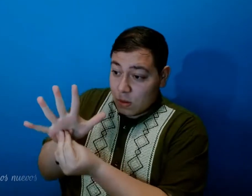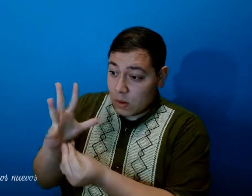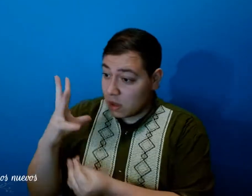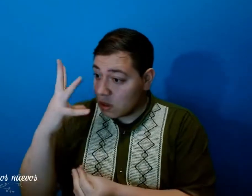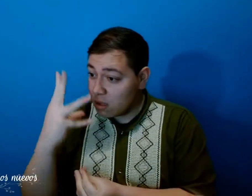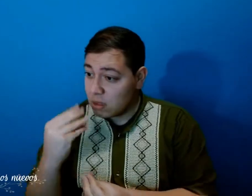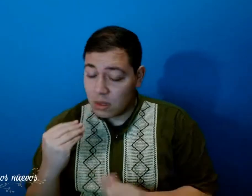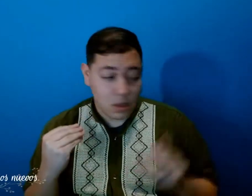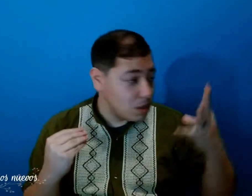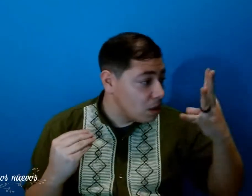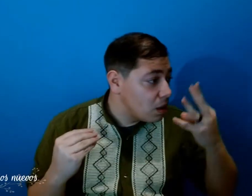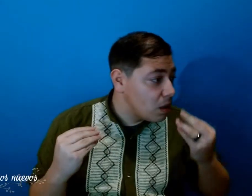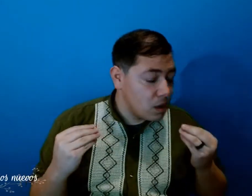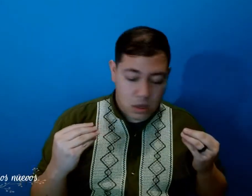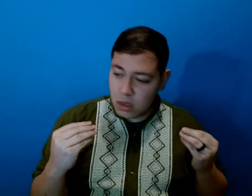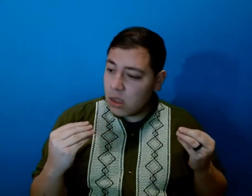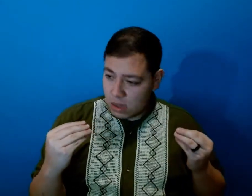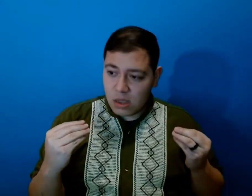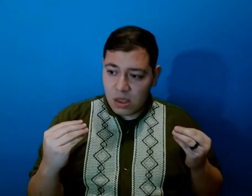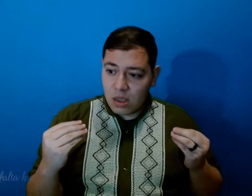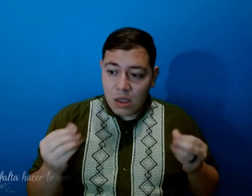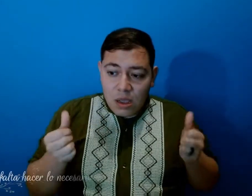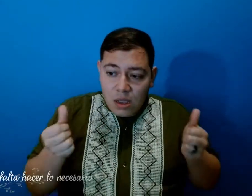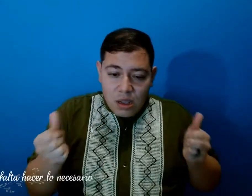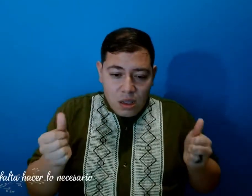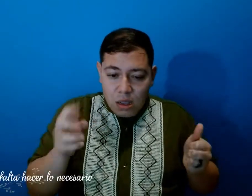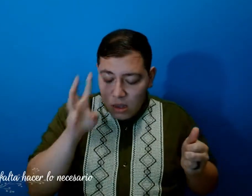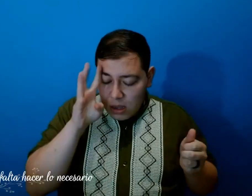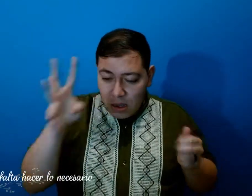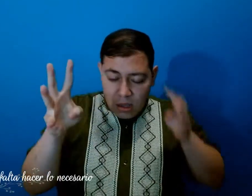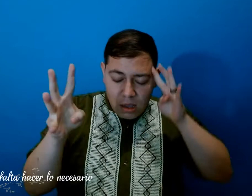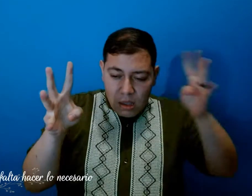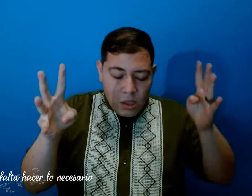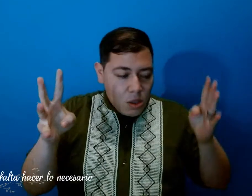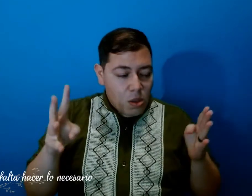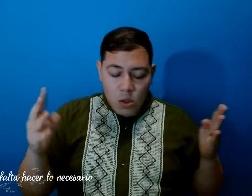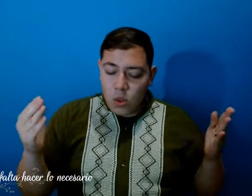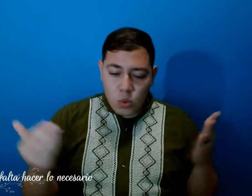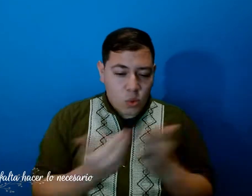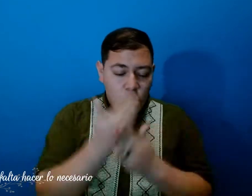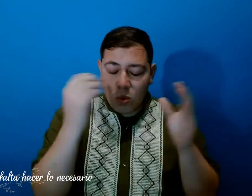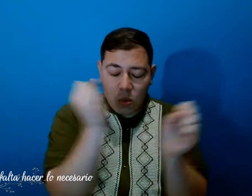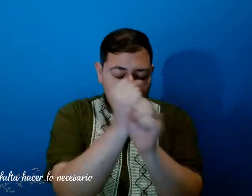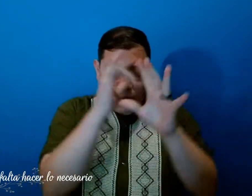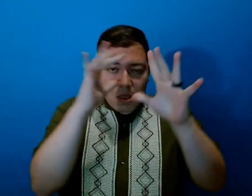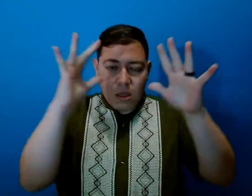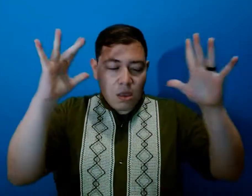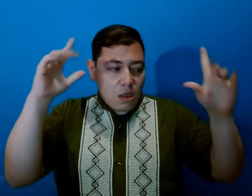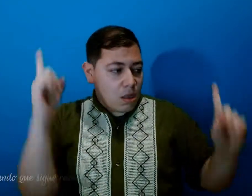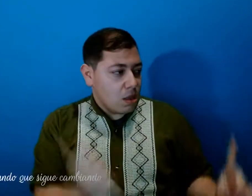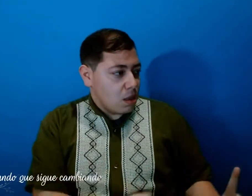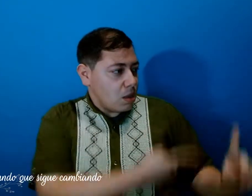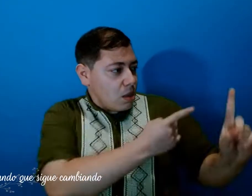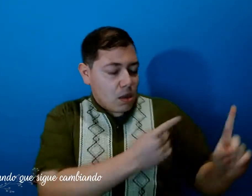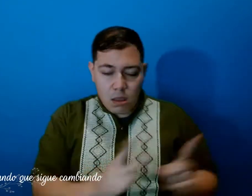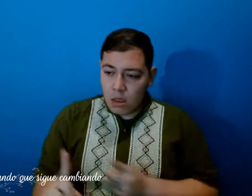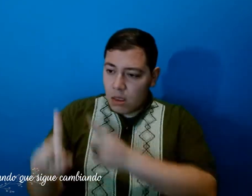sueños nuevos, ya solo falta hacer lo necesario En el mundo que sigue